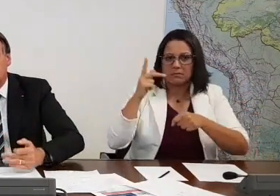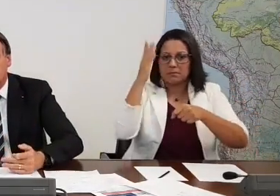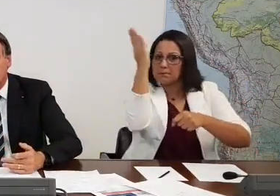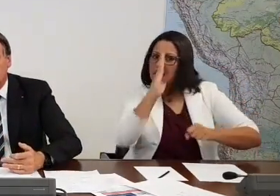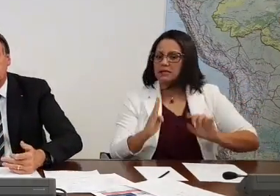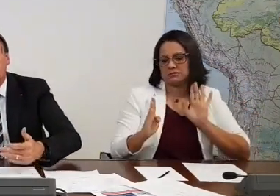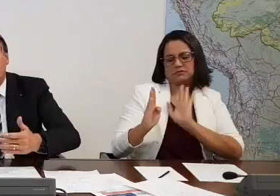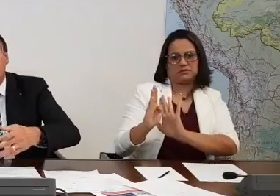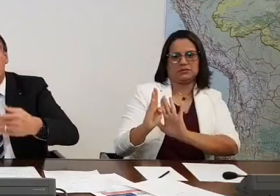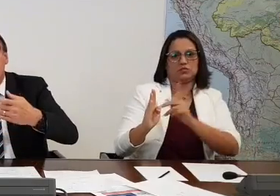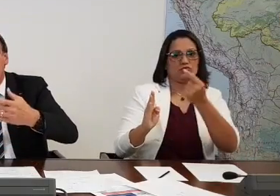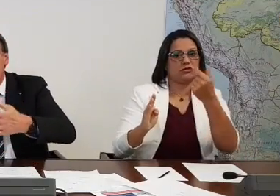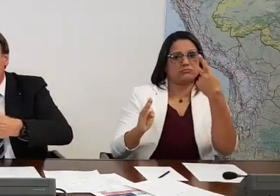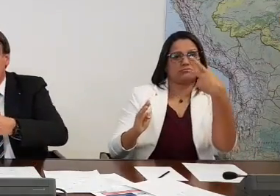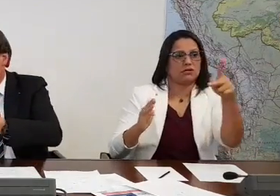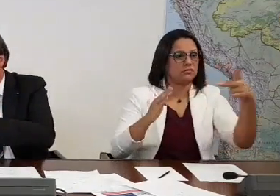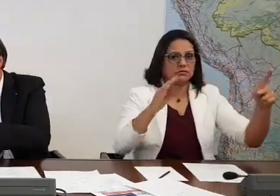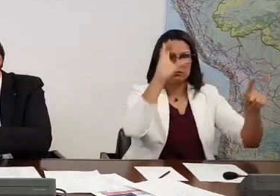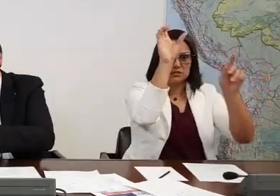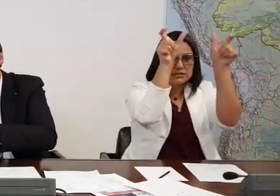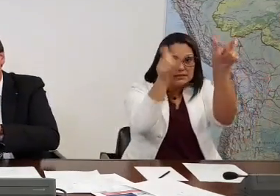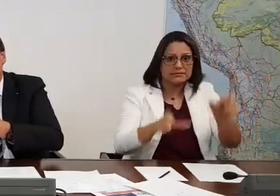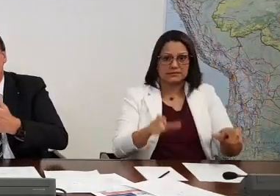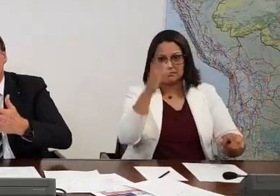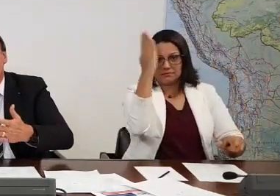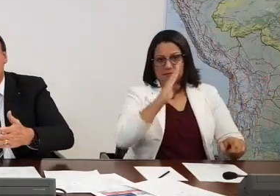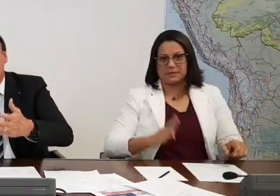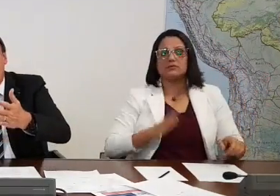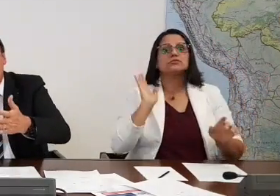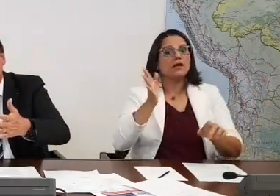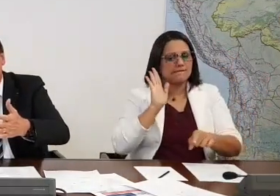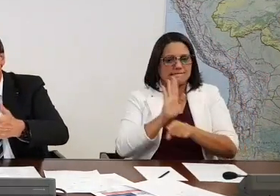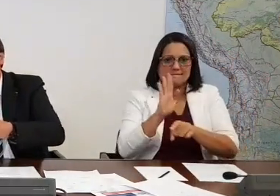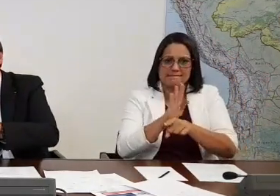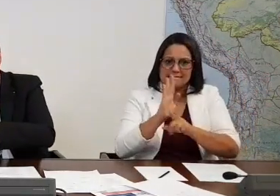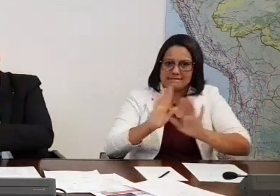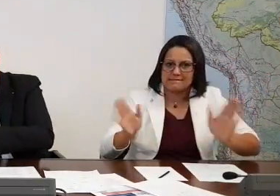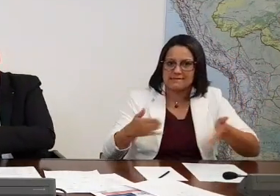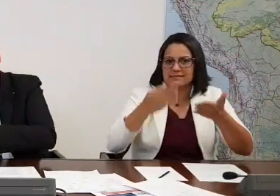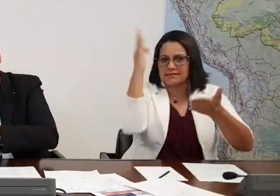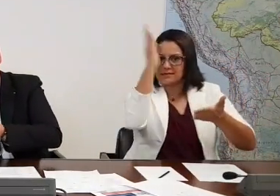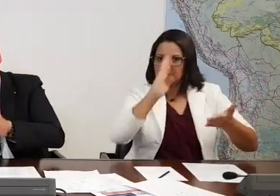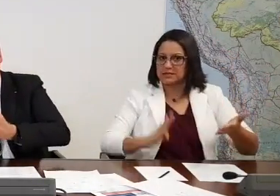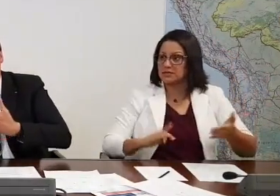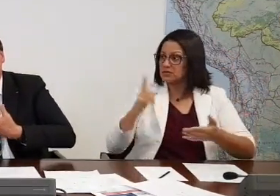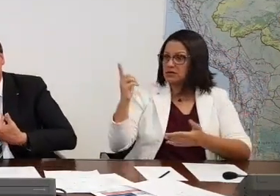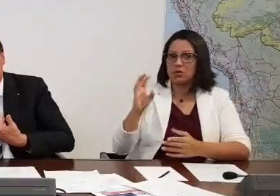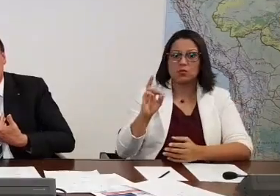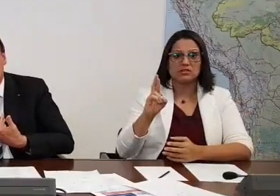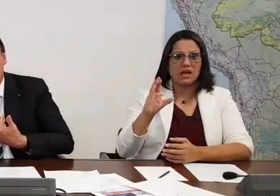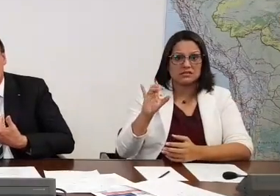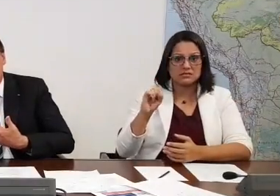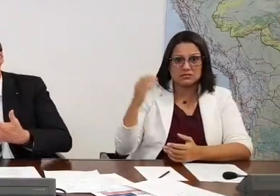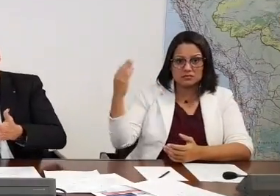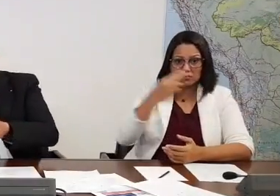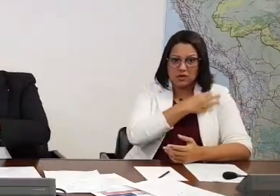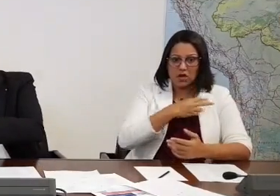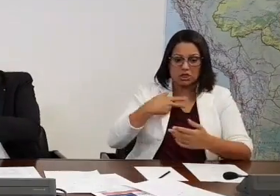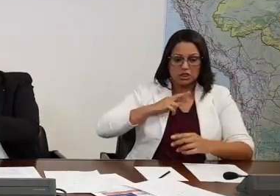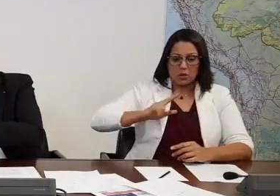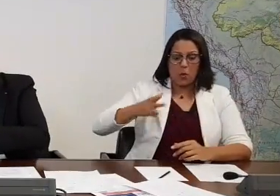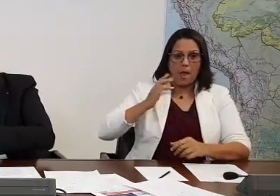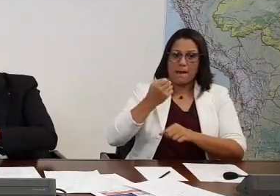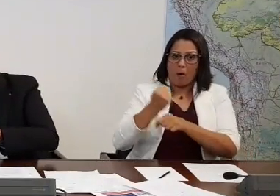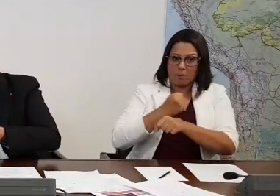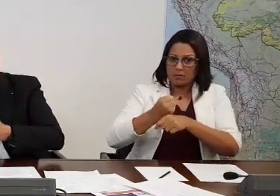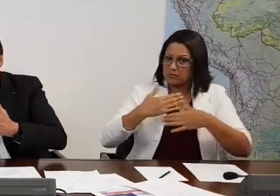brasileiro. E pretendemos investir, como estamos investindo no Brasil todo. E mais, como disse o Taxi, a obra não é minha. A obra já vem de